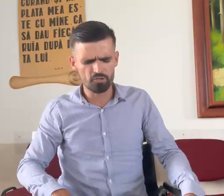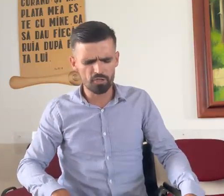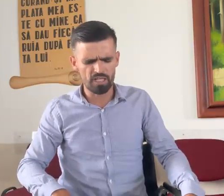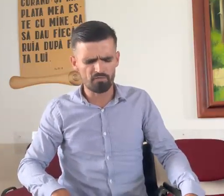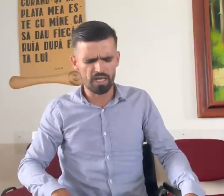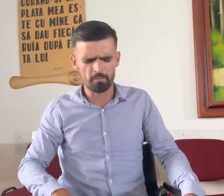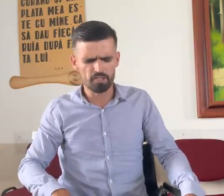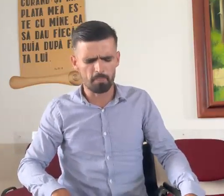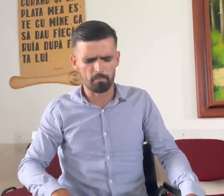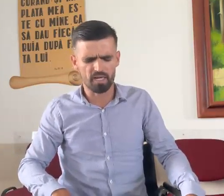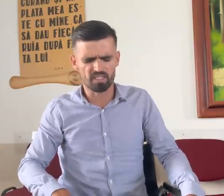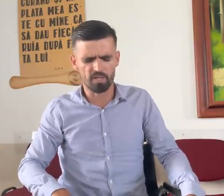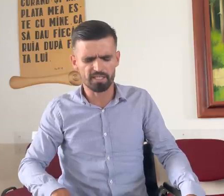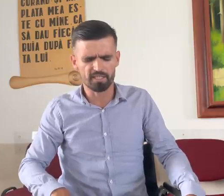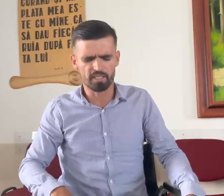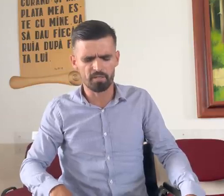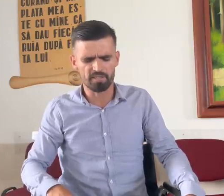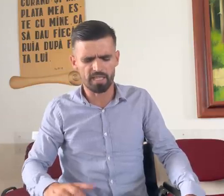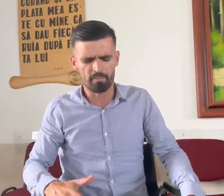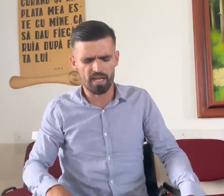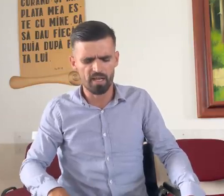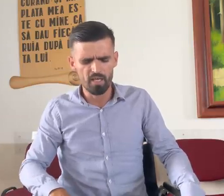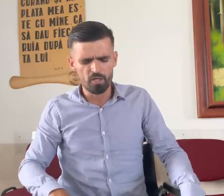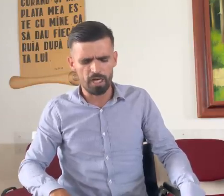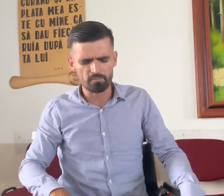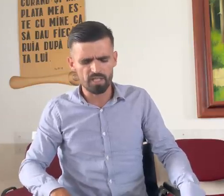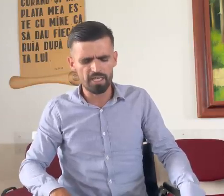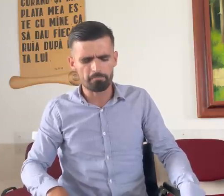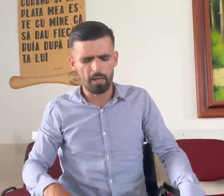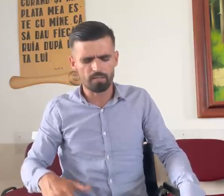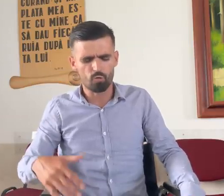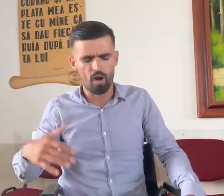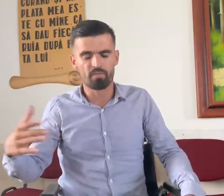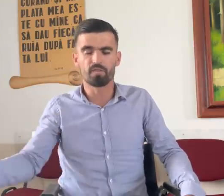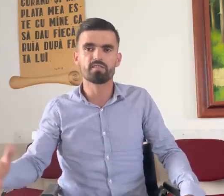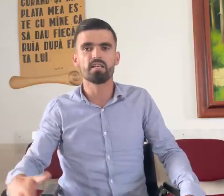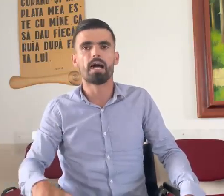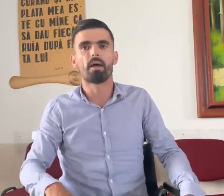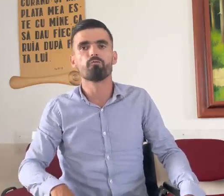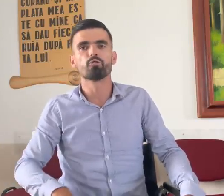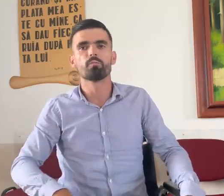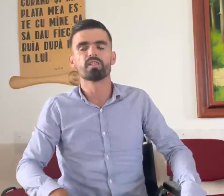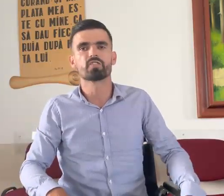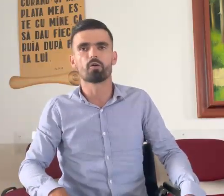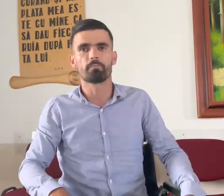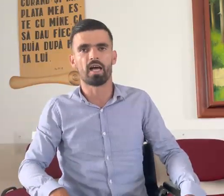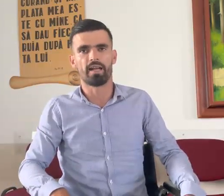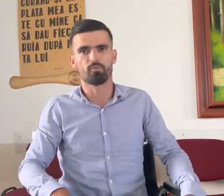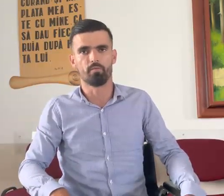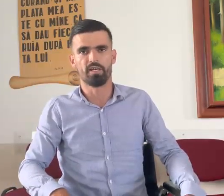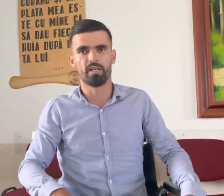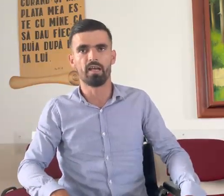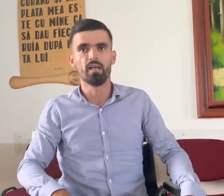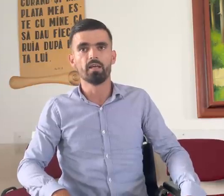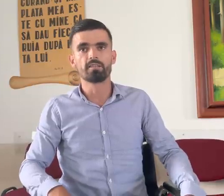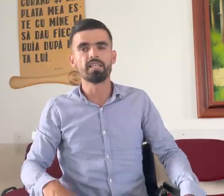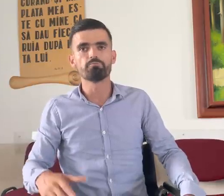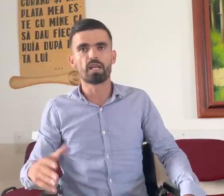ieșit afară și m-am răzvlătit în mintea mea și am trăit patru ani de zile, mai avut Dumnezeu răbdare cu mine. În timpul